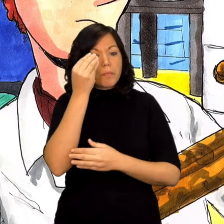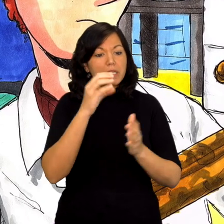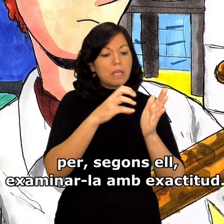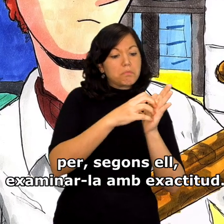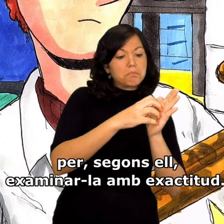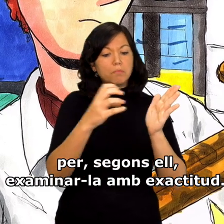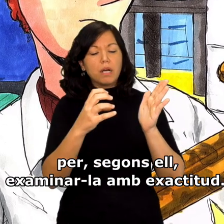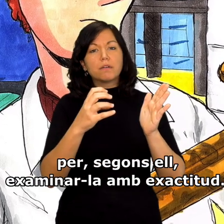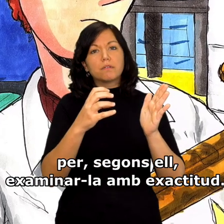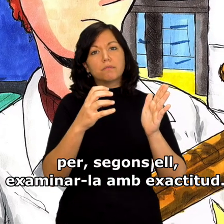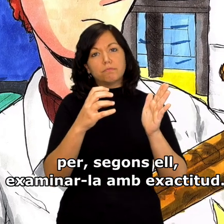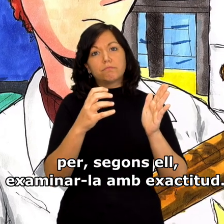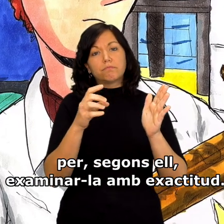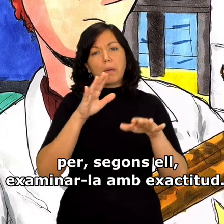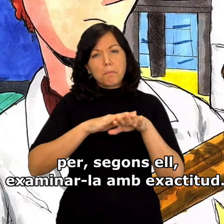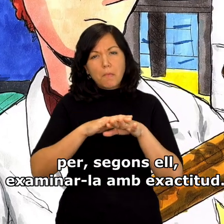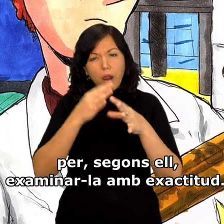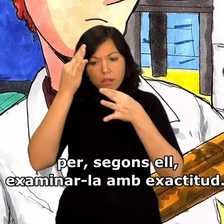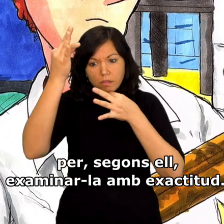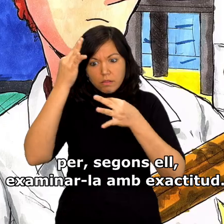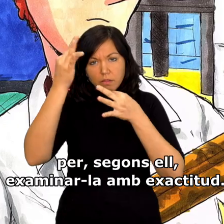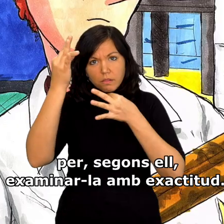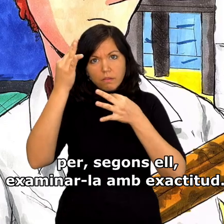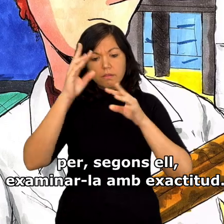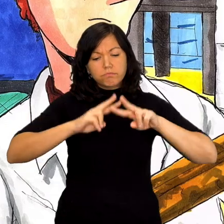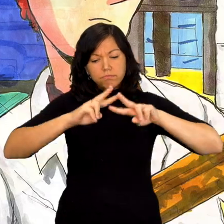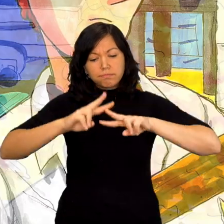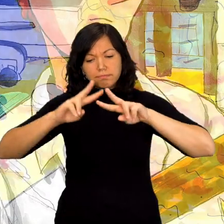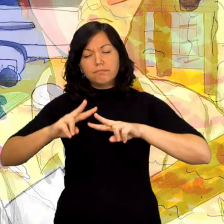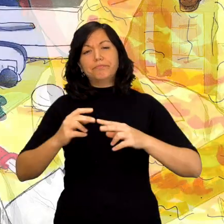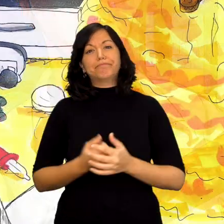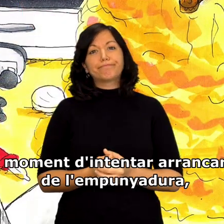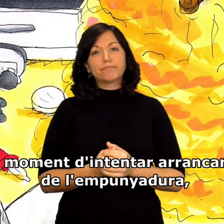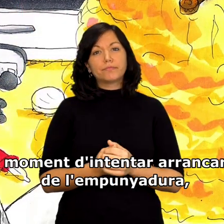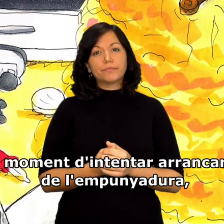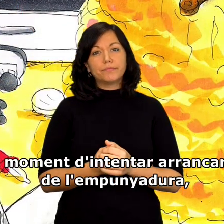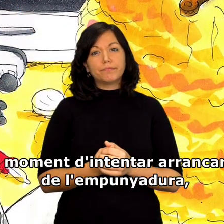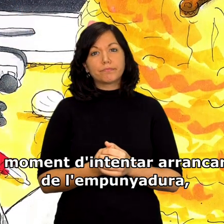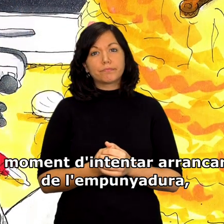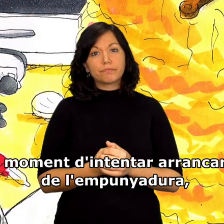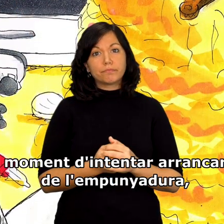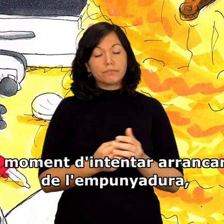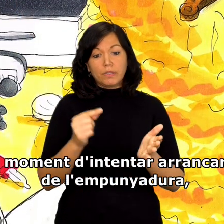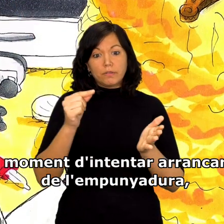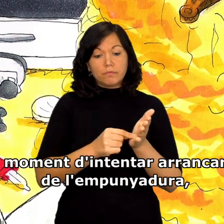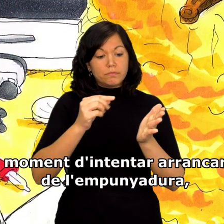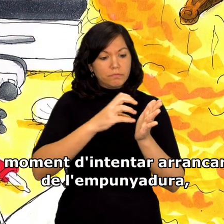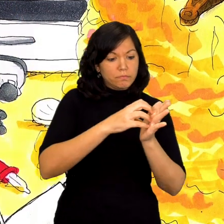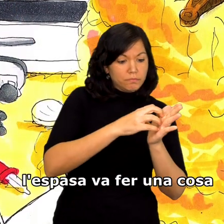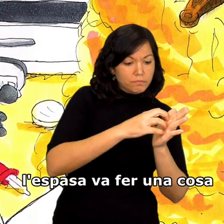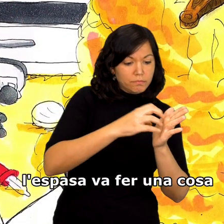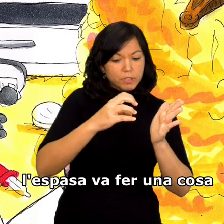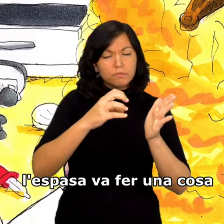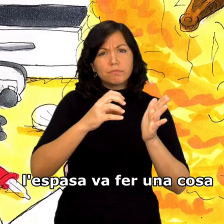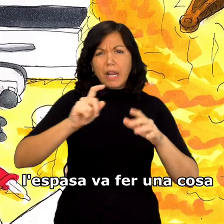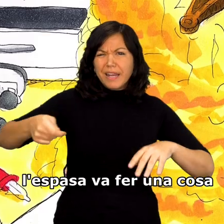l'espasa per, segons ell, examinar-la amb exactitud. Al moment d'intentar arrencar-la de l'empunyadura,